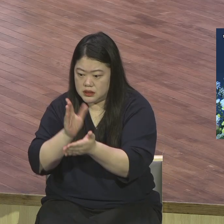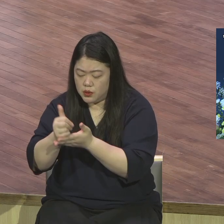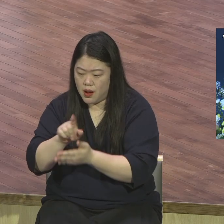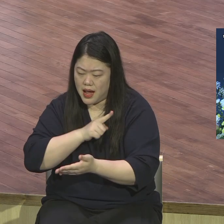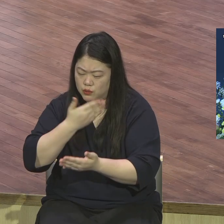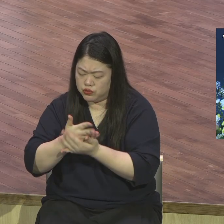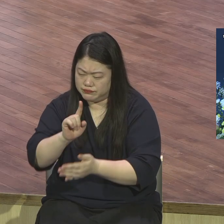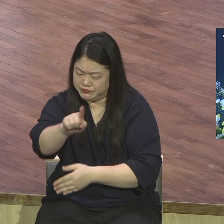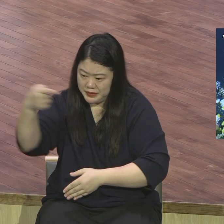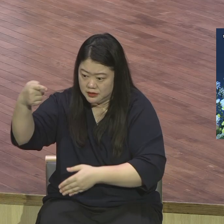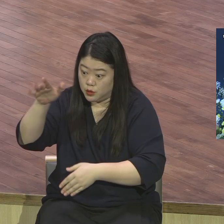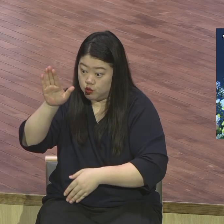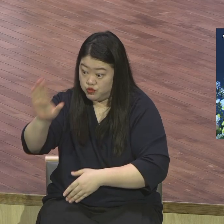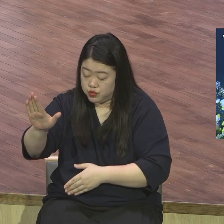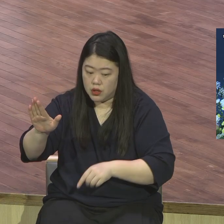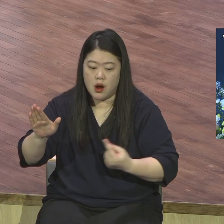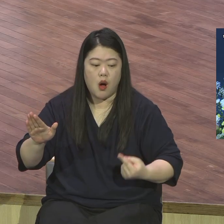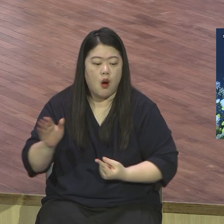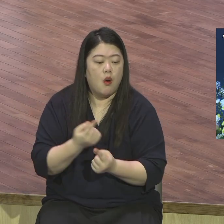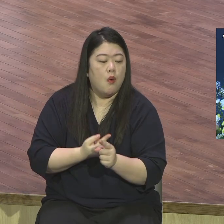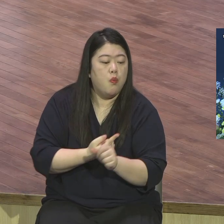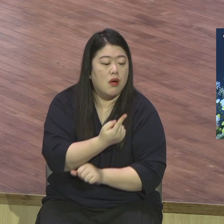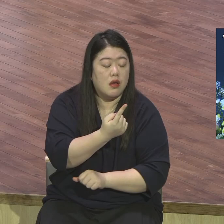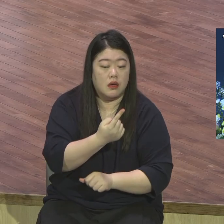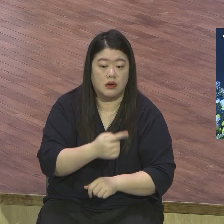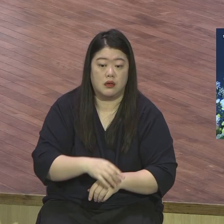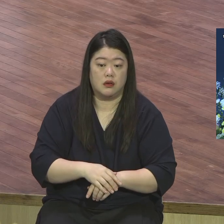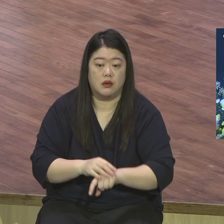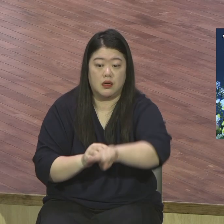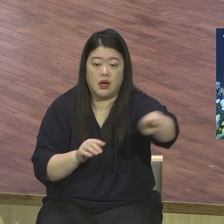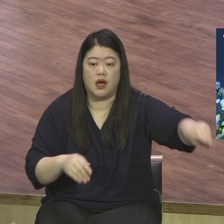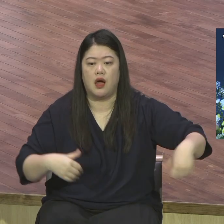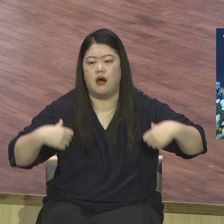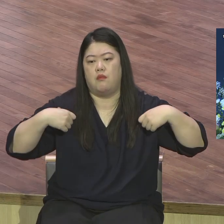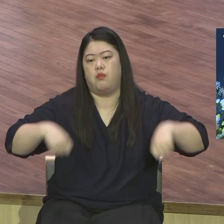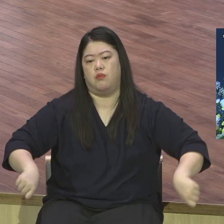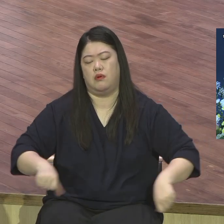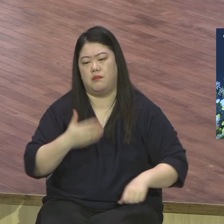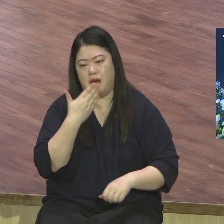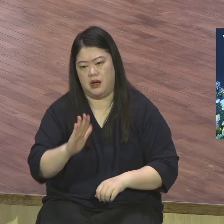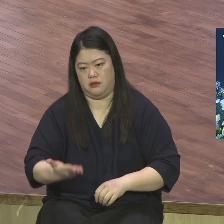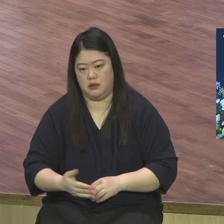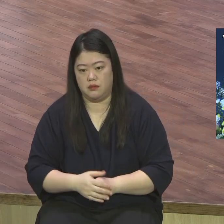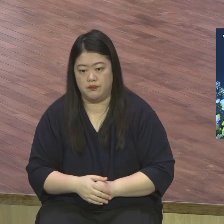목숨까지 내놔라 하는데 헌낭한다고 헌금 좀 하는 게 부담됩니까